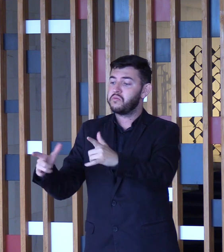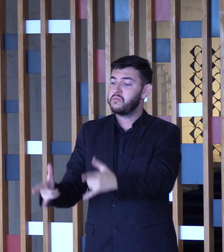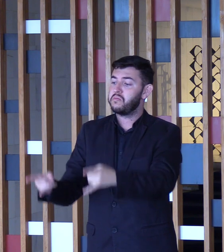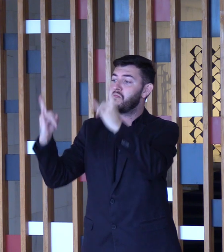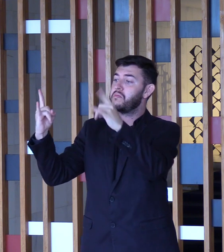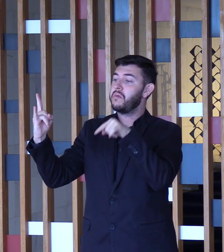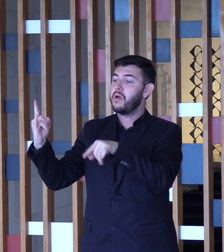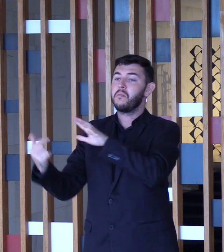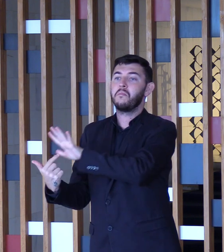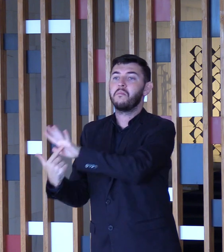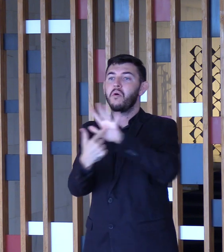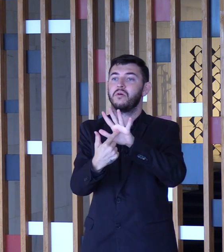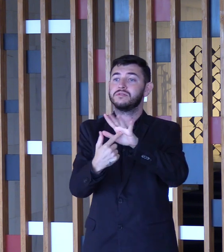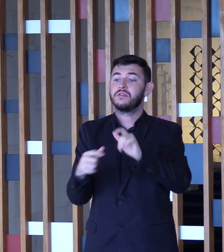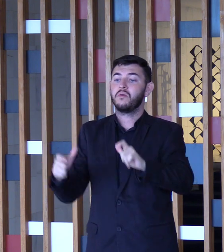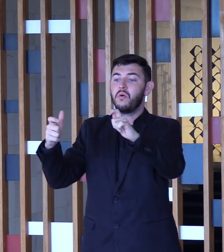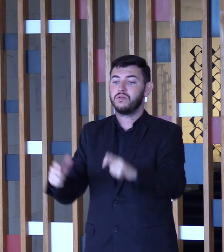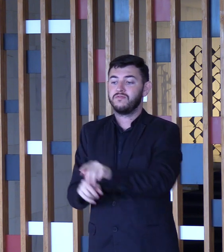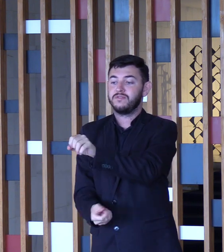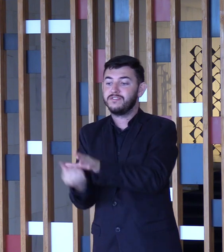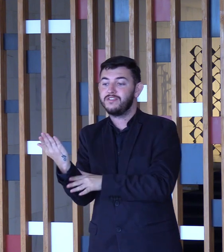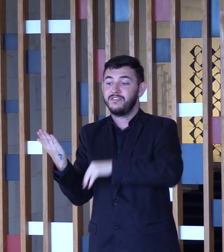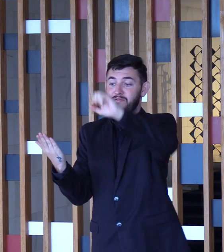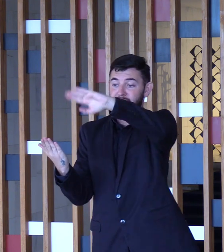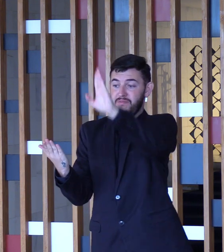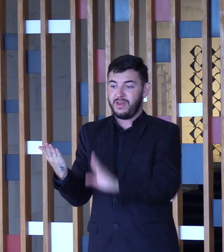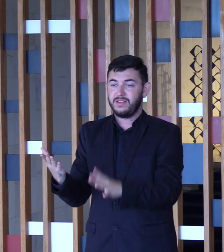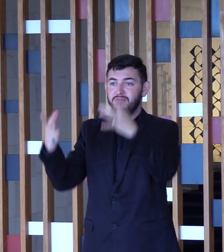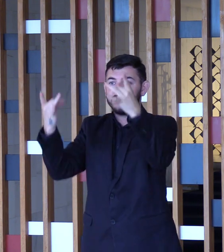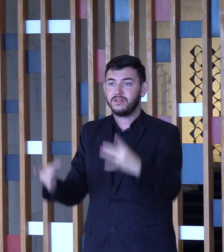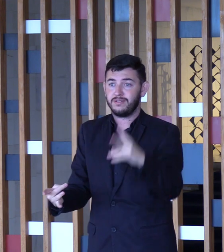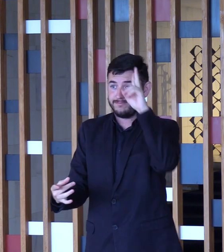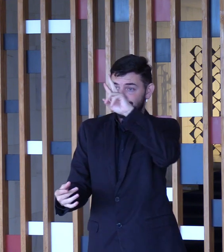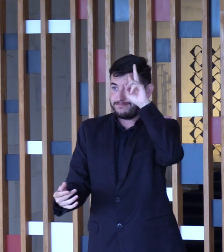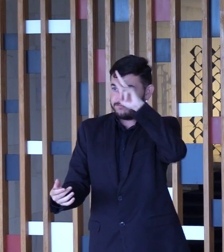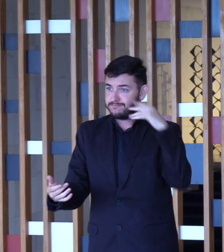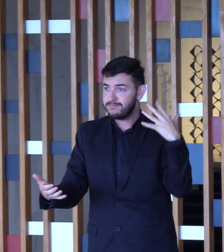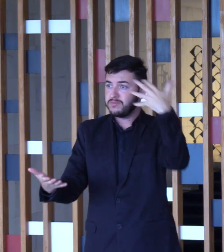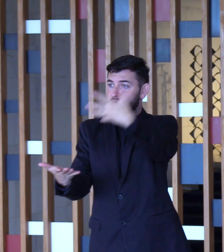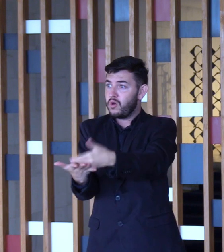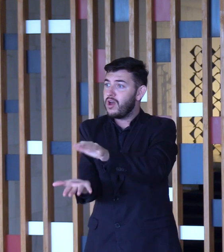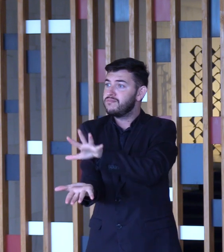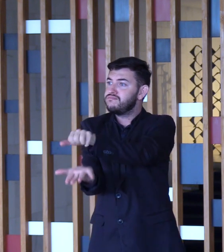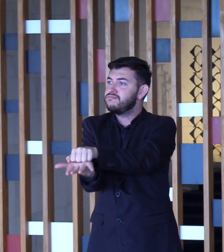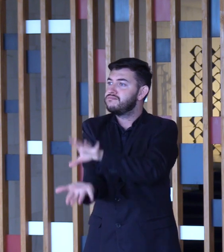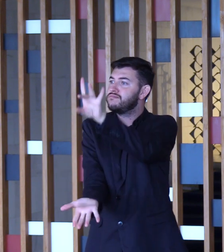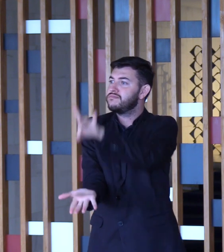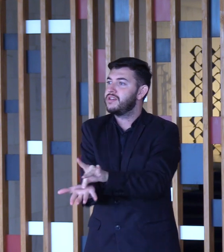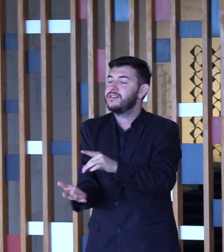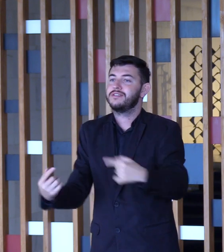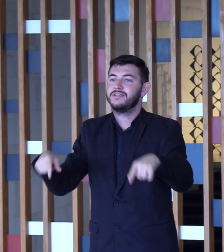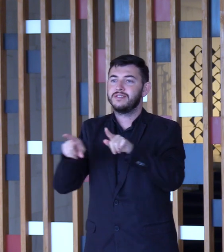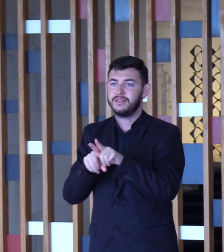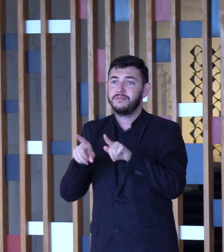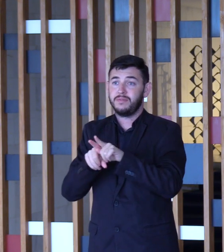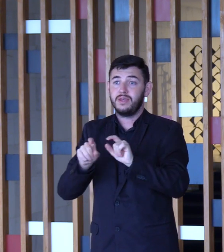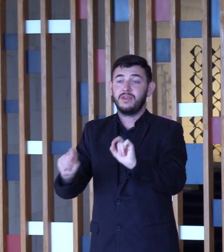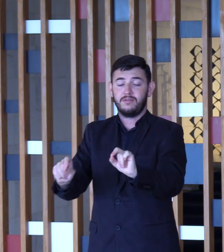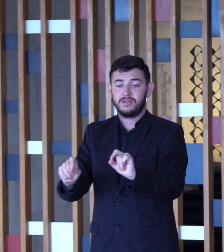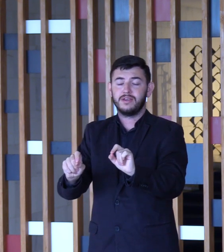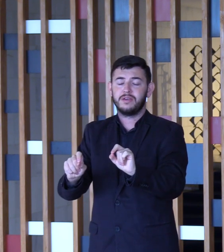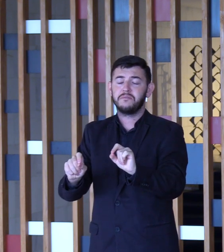da independência brasileira, e, mais uma vez, essa recuperação e essa lição do embaixador